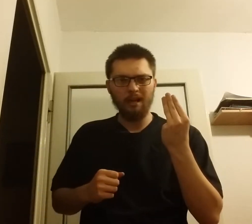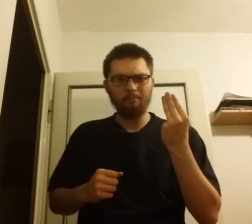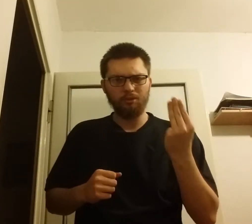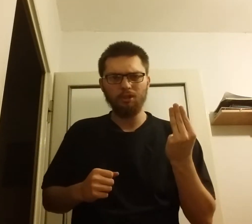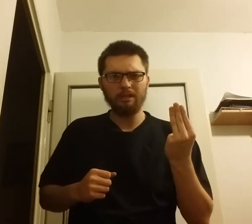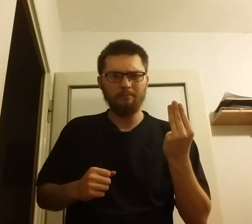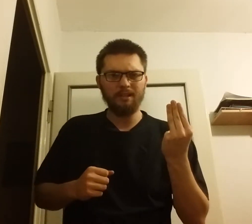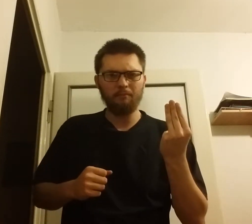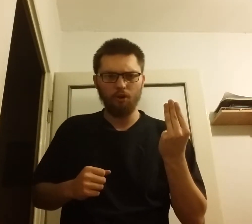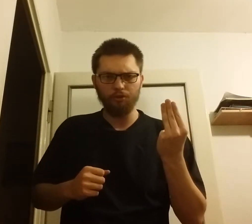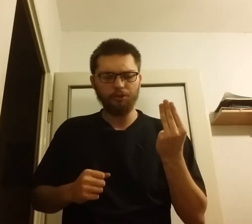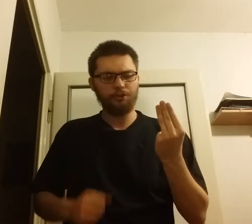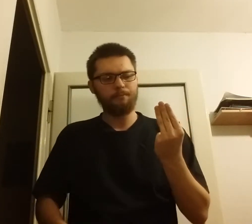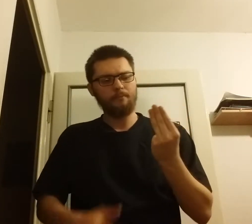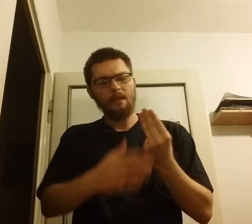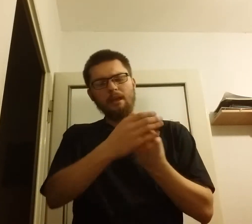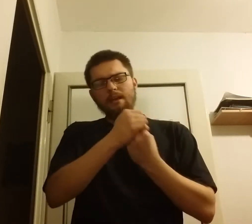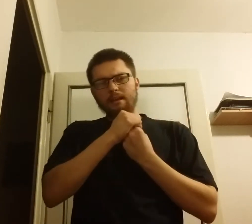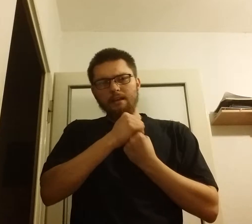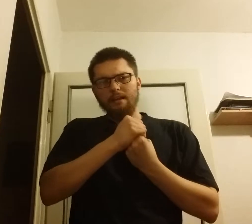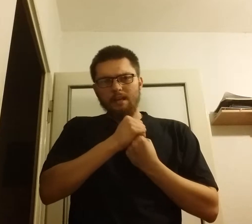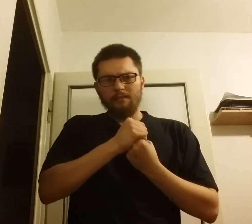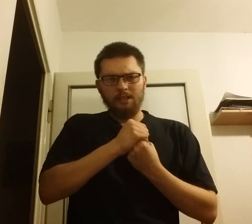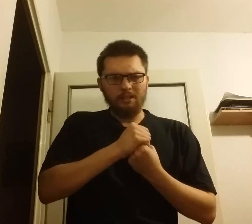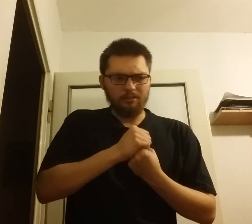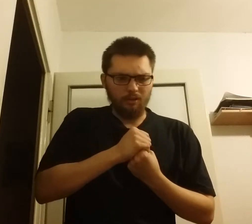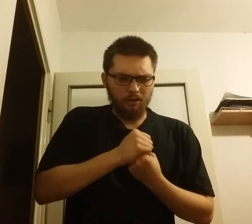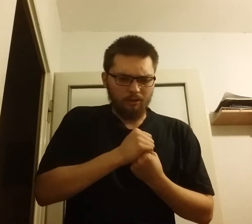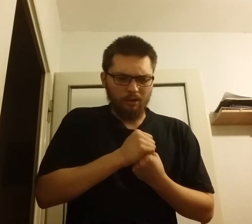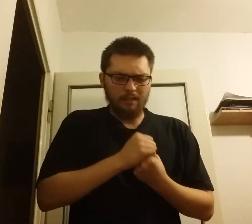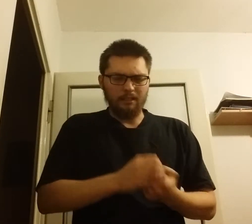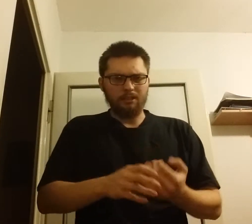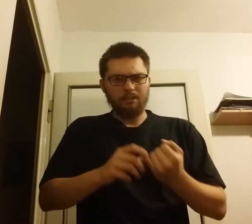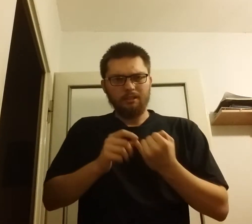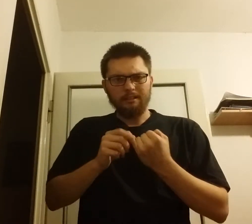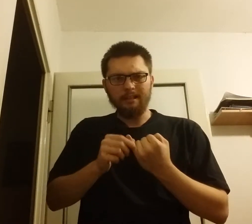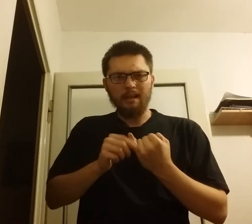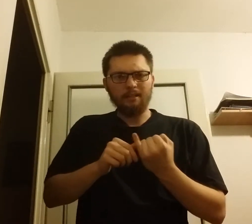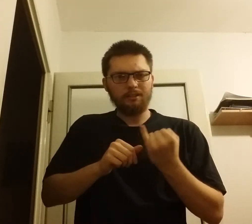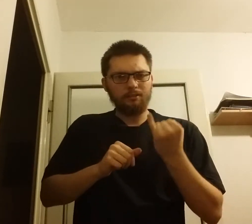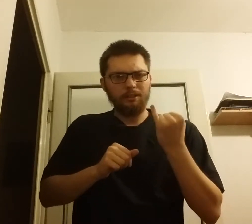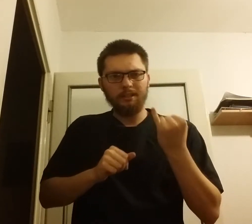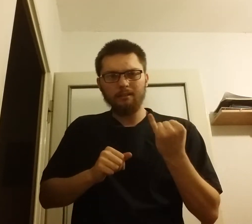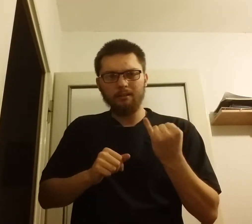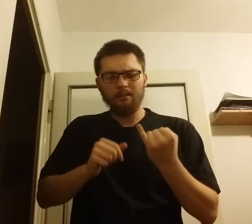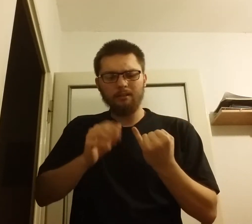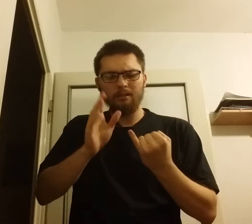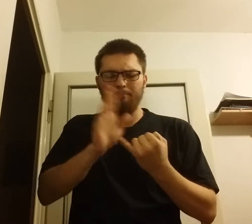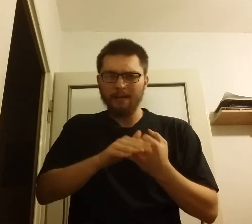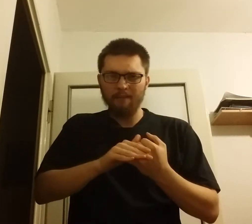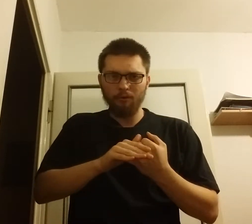która przyniosłaby nam korzyść. I to kolejna rzecz. Dalej, prawo.